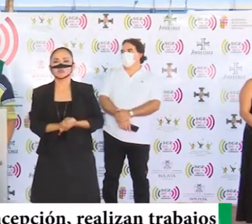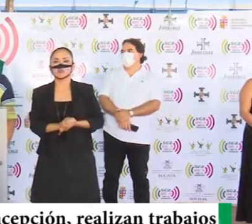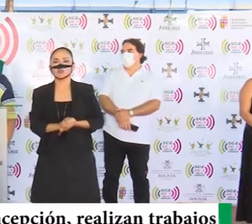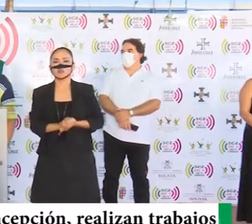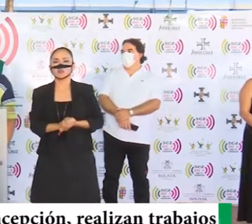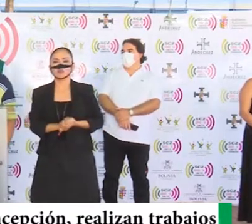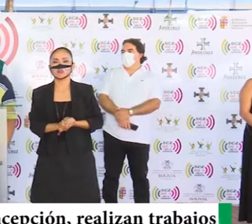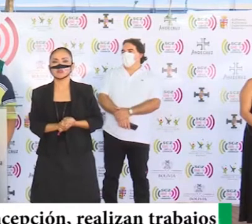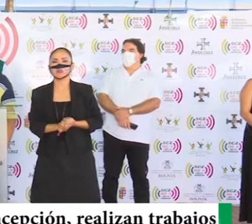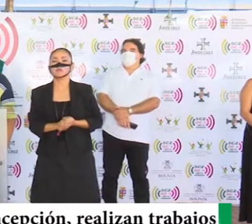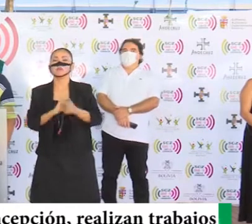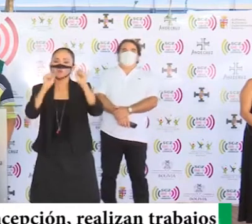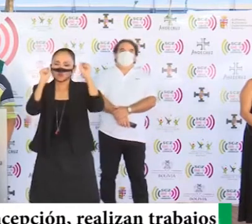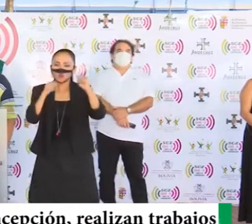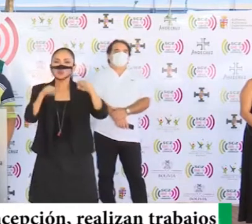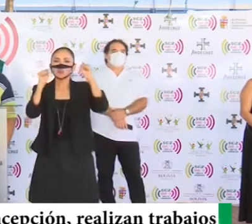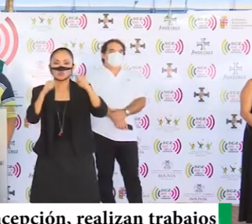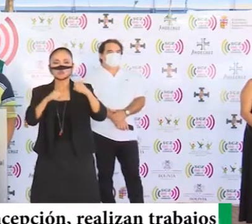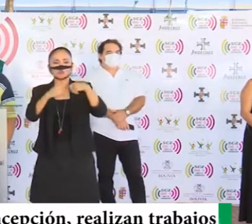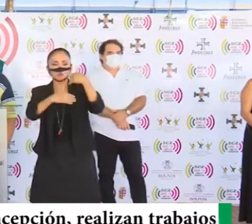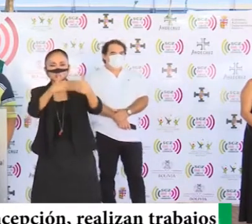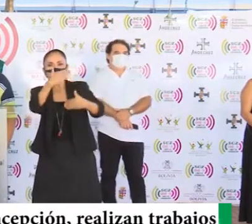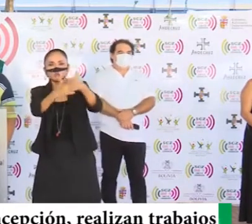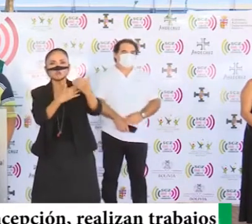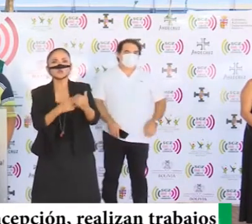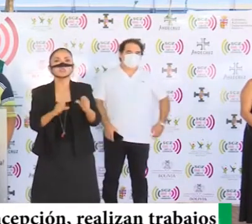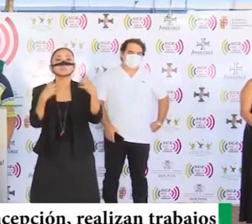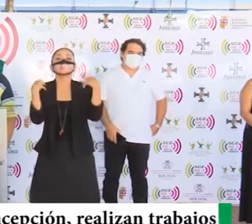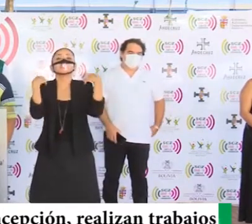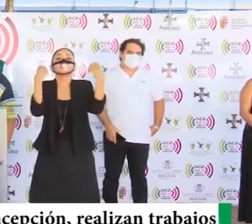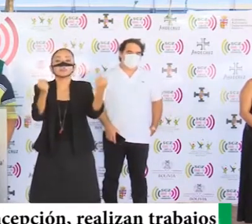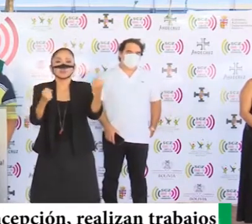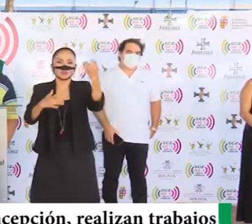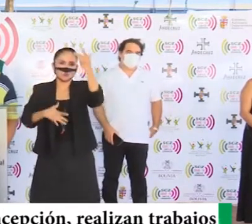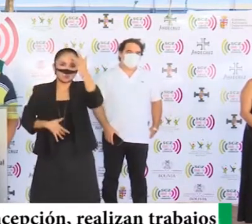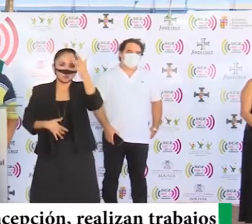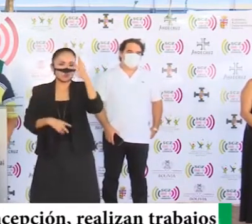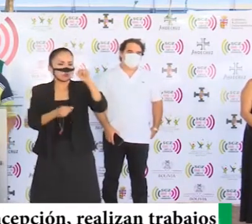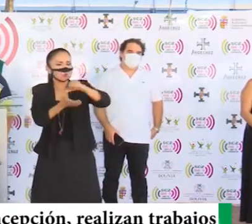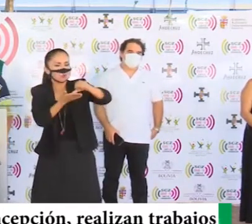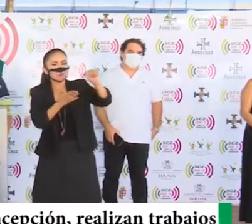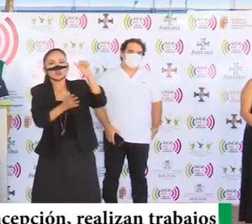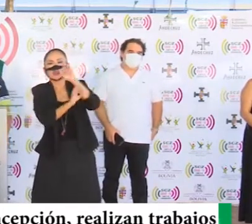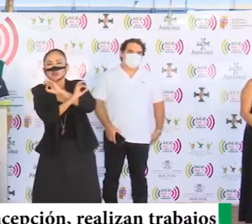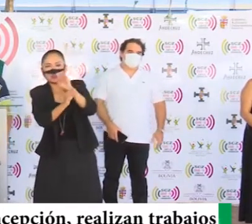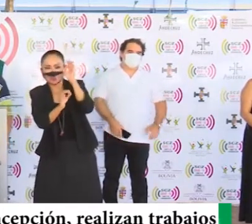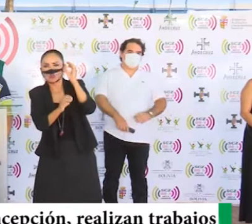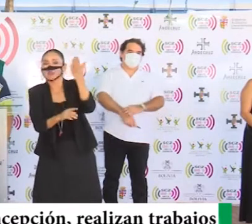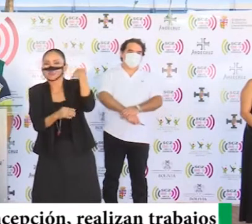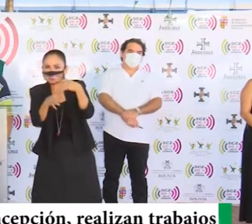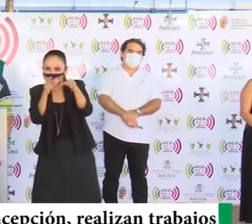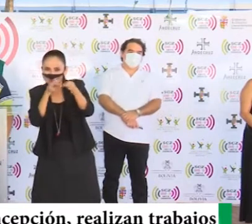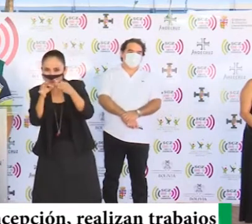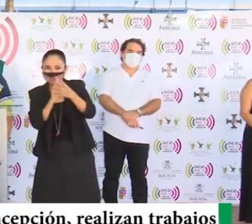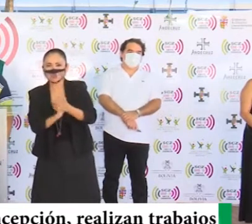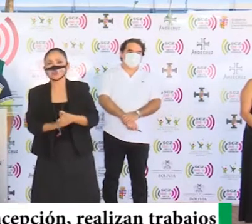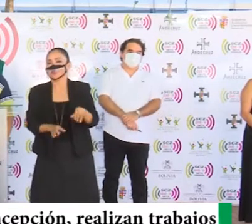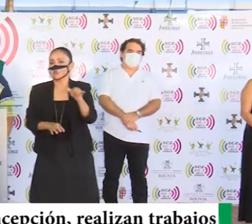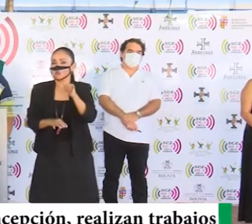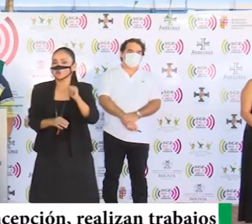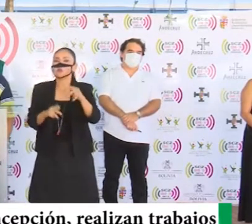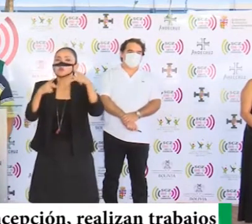y van a salir de la enfermedad, no se paga nada, como dije, y bueno,